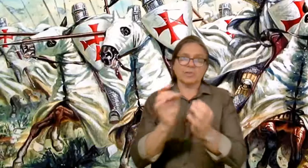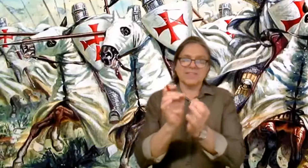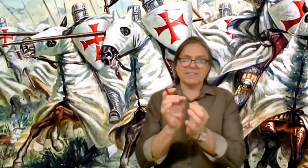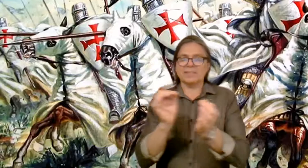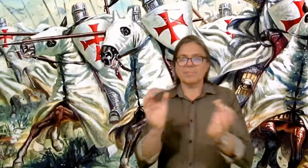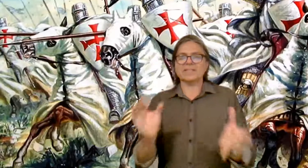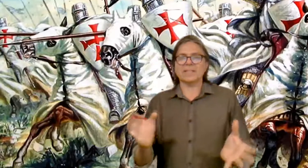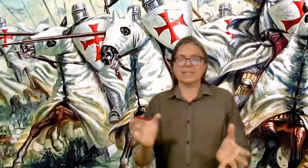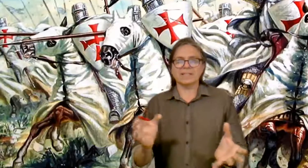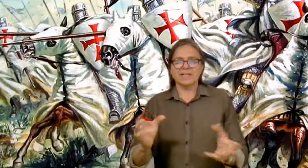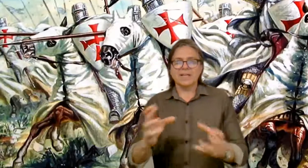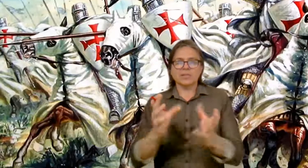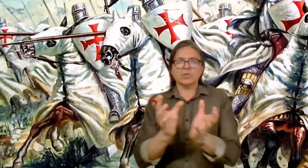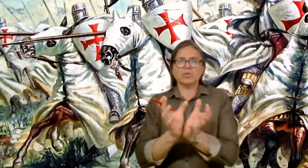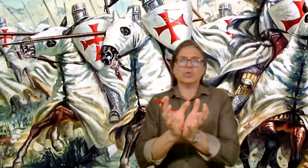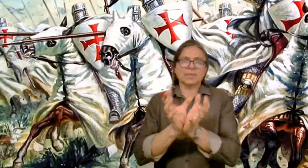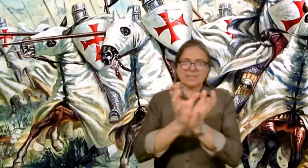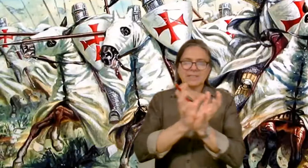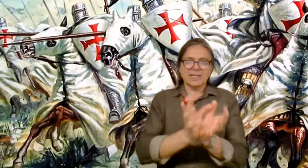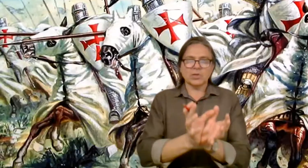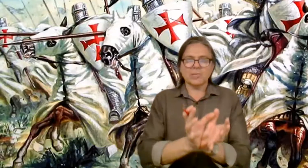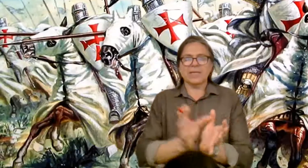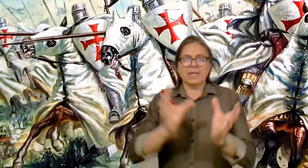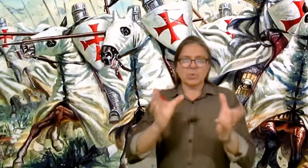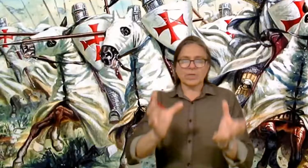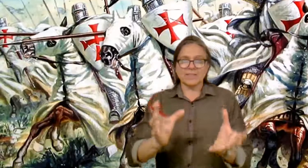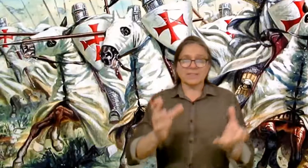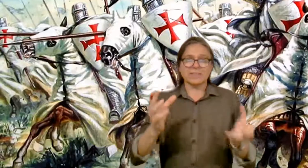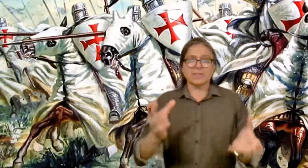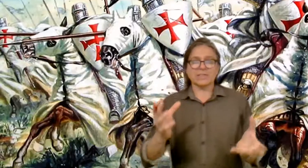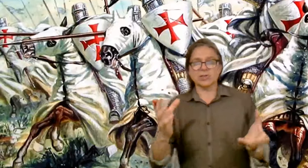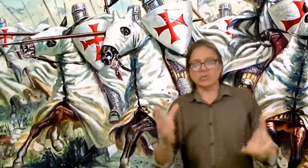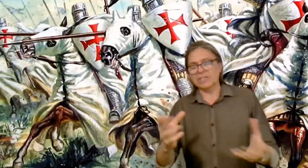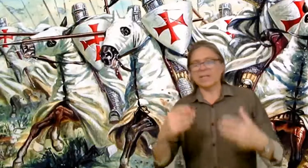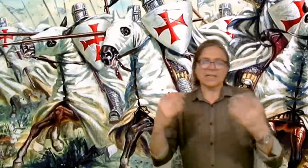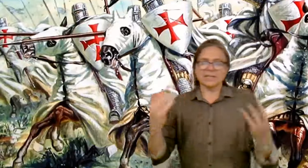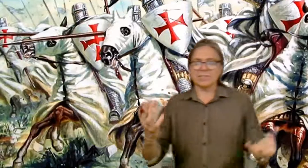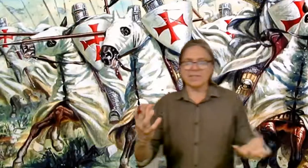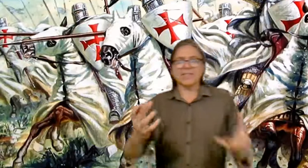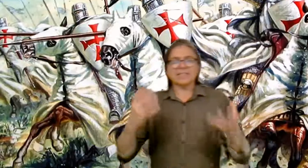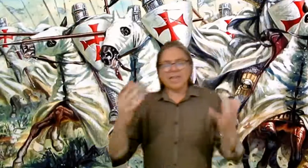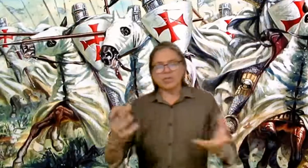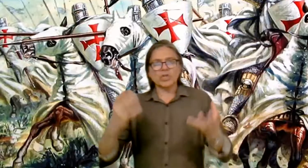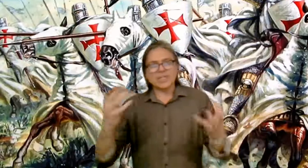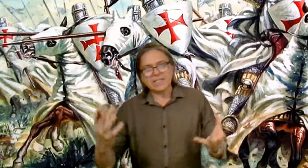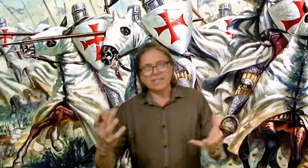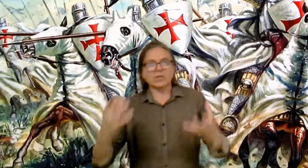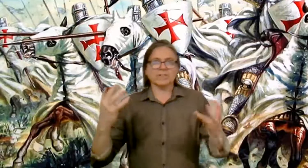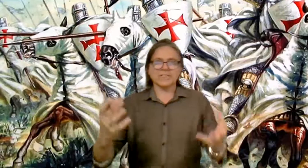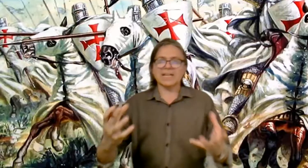Venecia se empieza a enriquecer y sobre todo a partir del año 1000 la burguesía se empieza a consolidar la clase media, dando origen a lo que sería